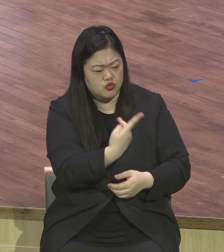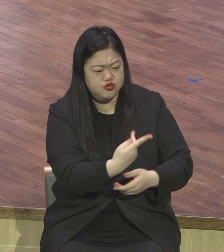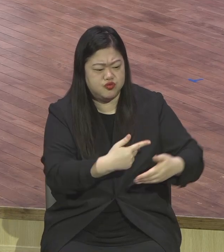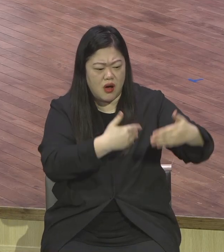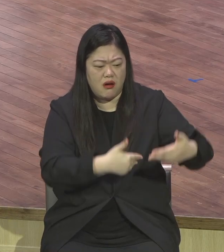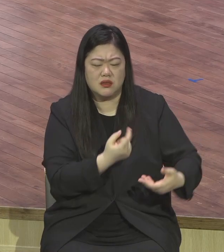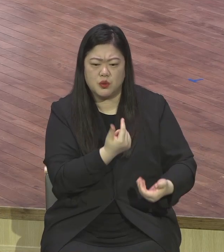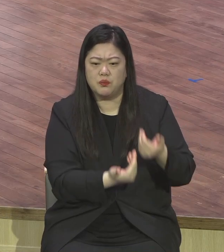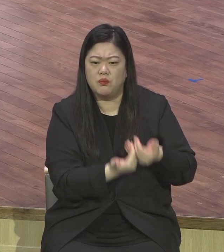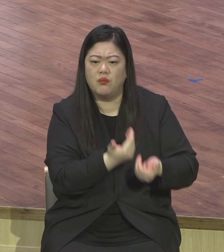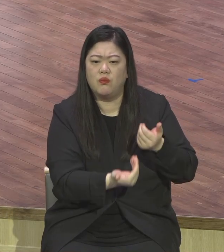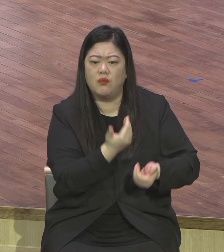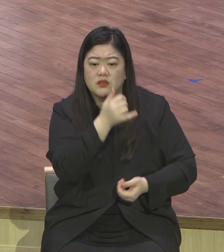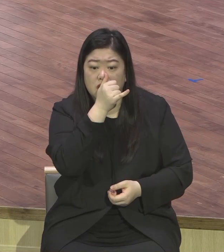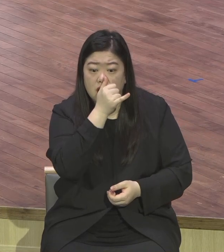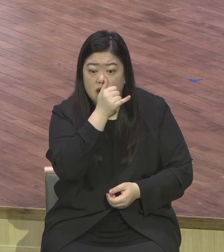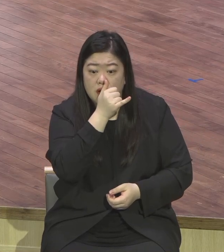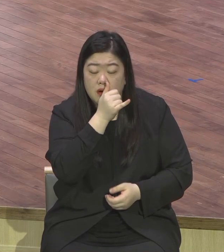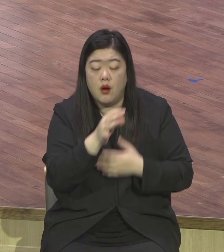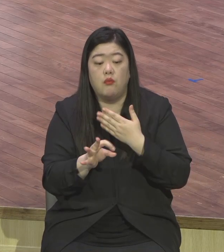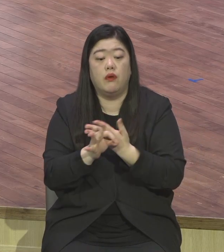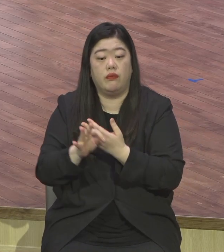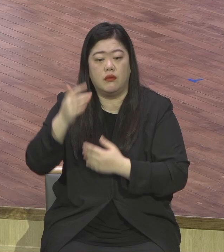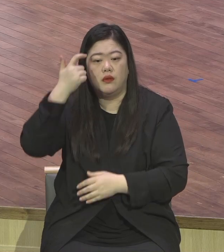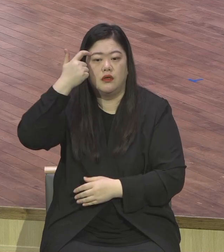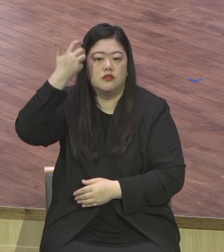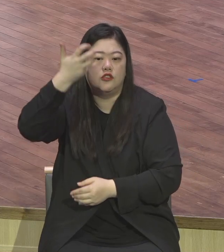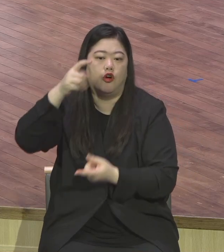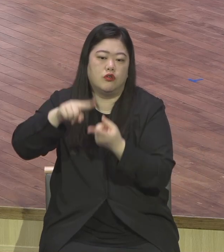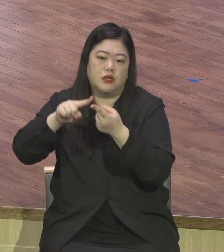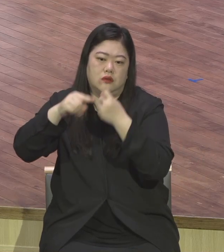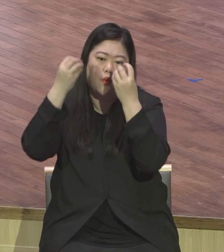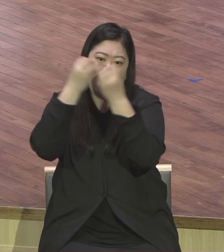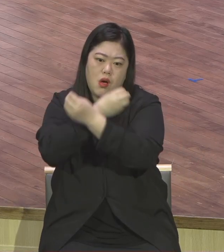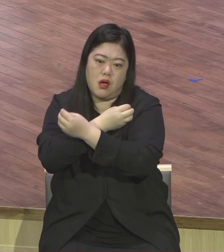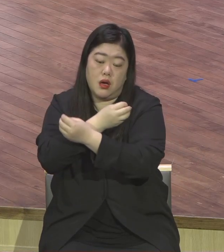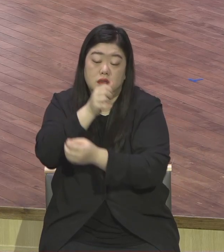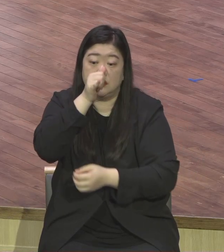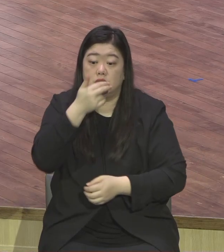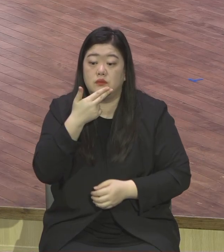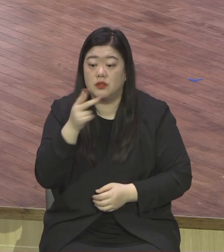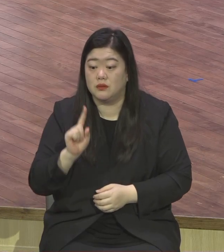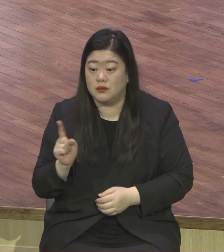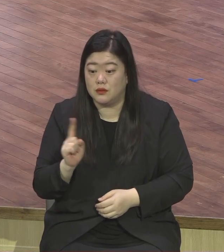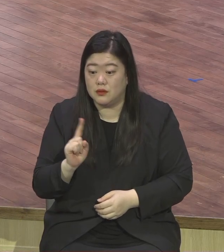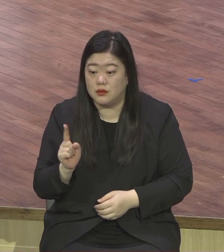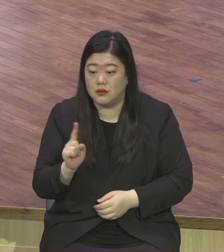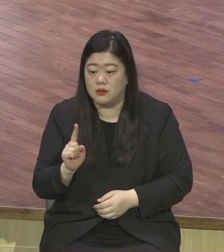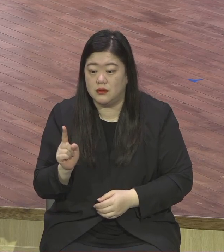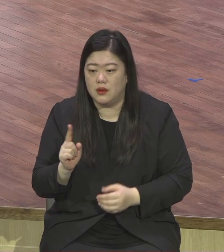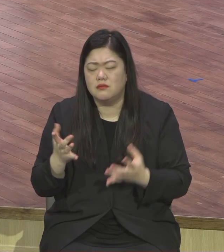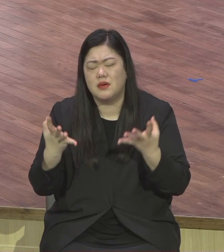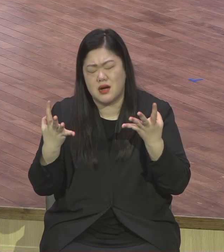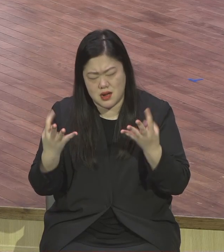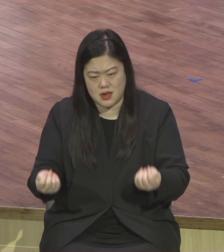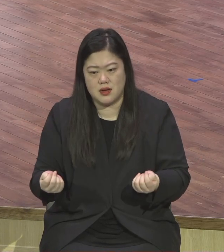오해 많이 있습니다. 성경의 진리를 제대로 알지 못하고 잘못 오해를 해가지고